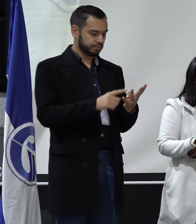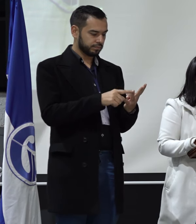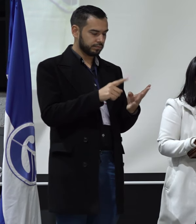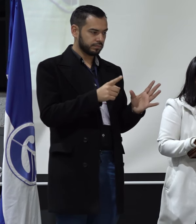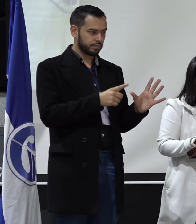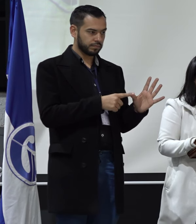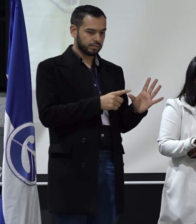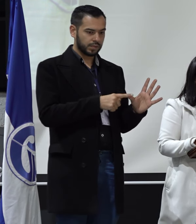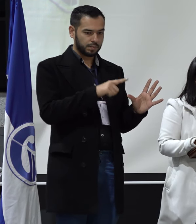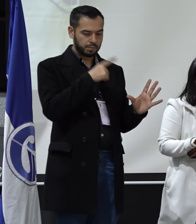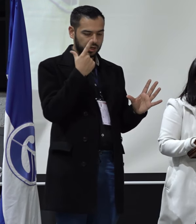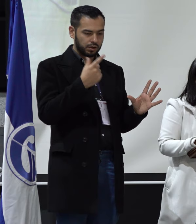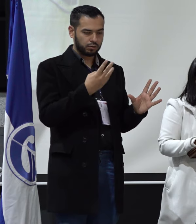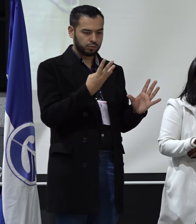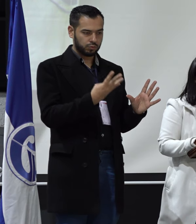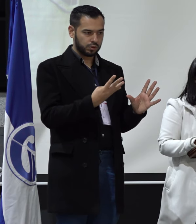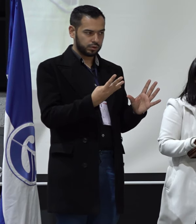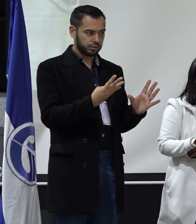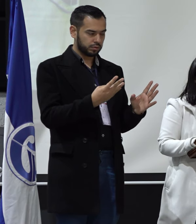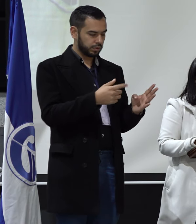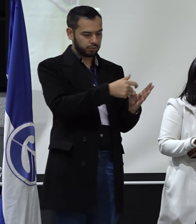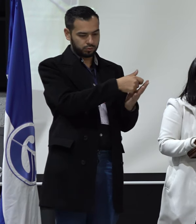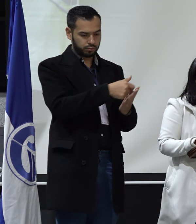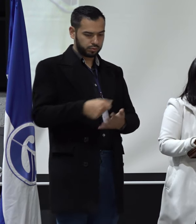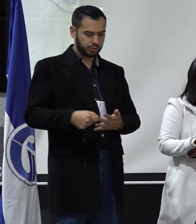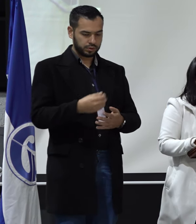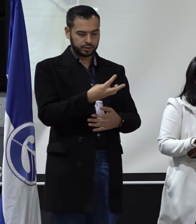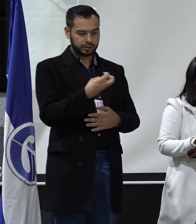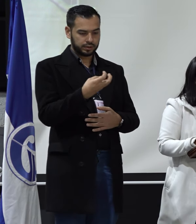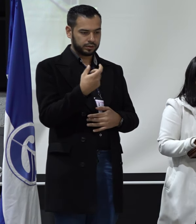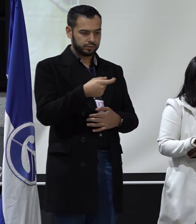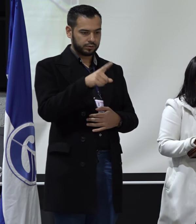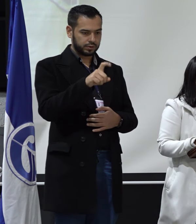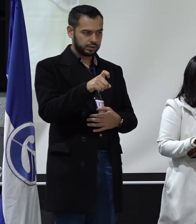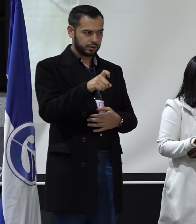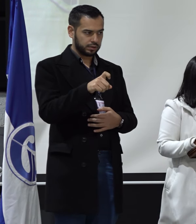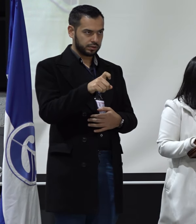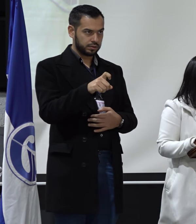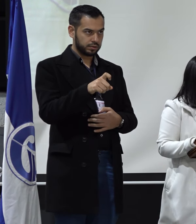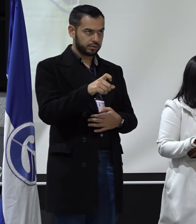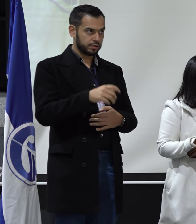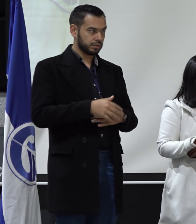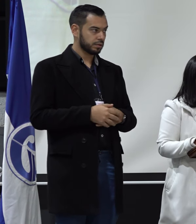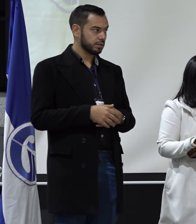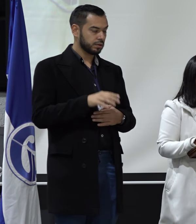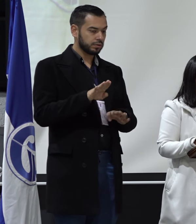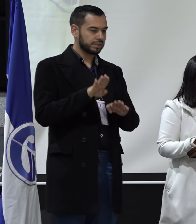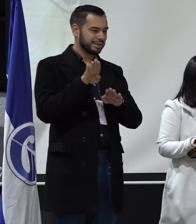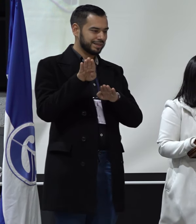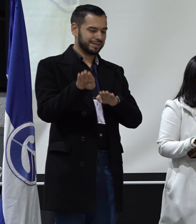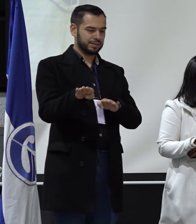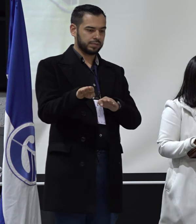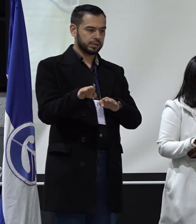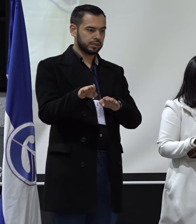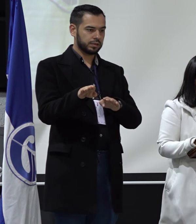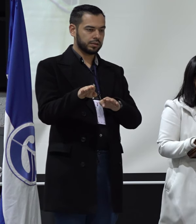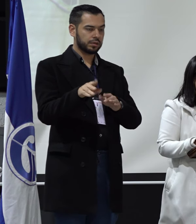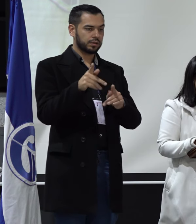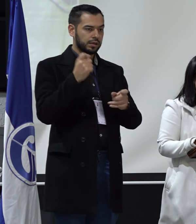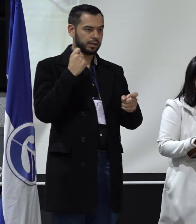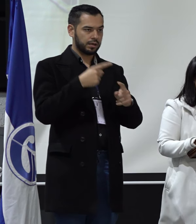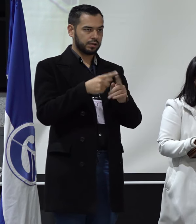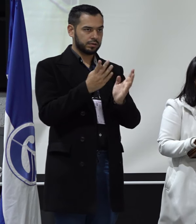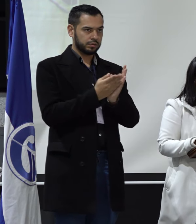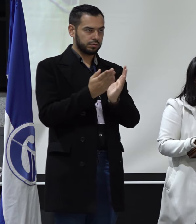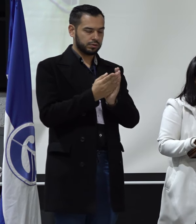en blanco, 4, para un total de 316. La mesa que queda como representante de egresados ante